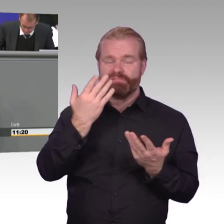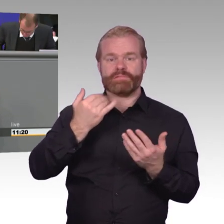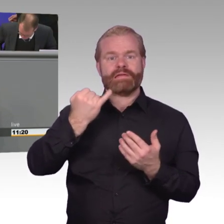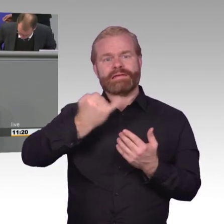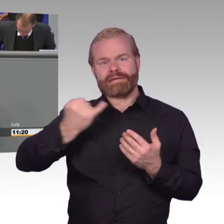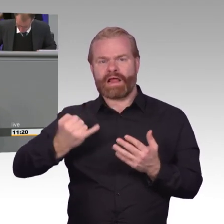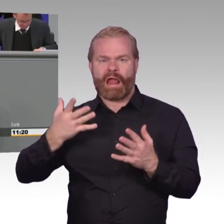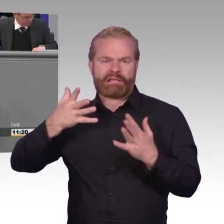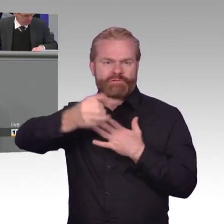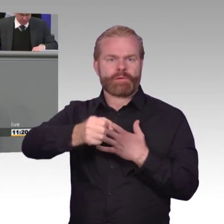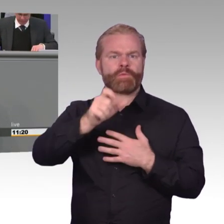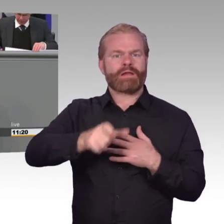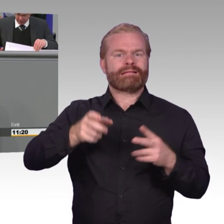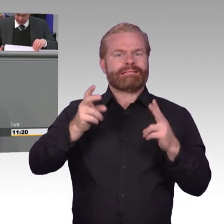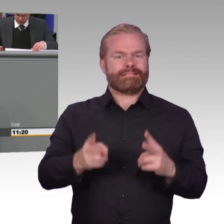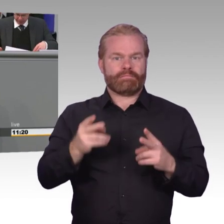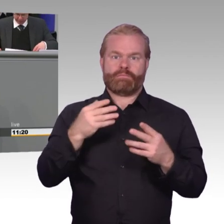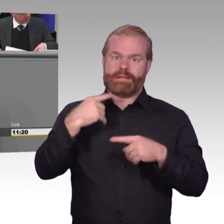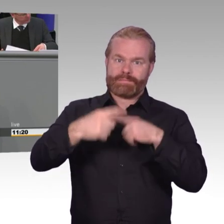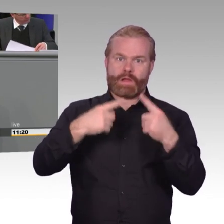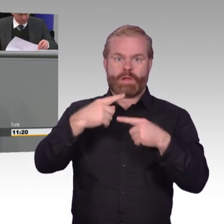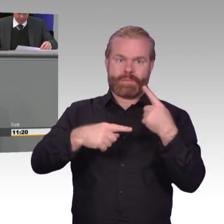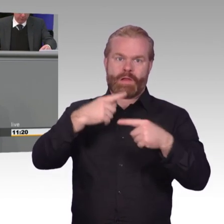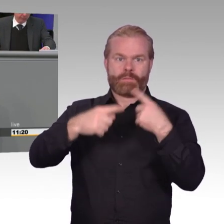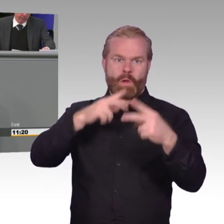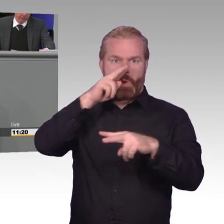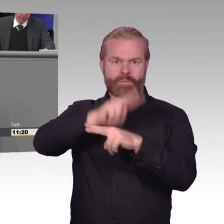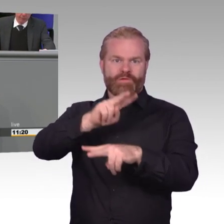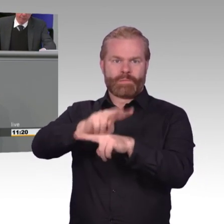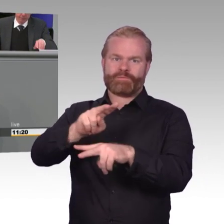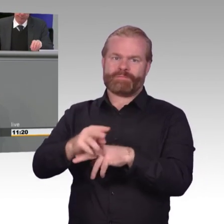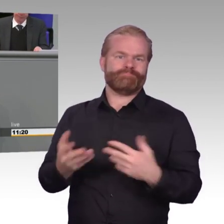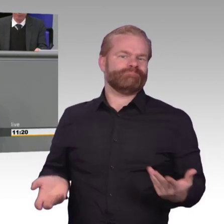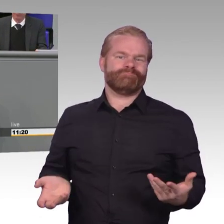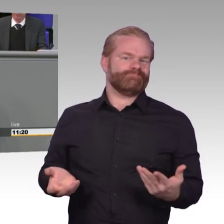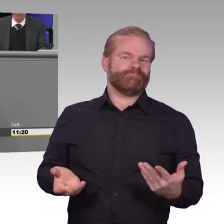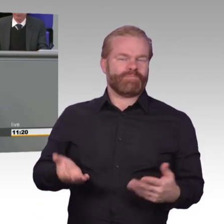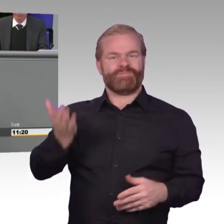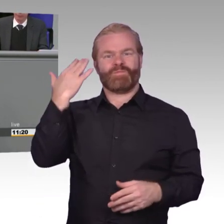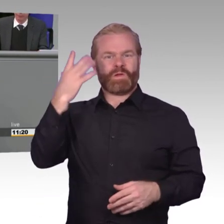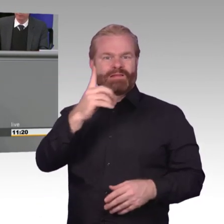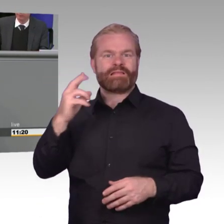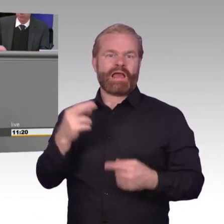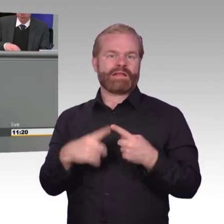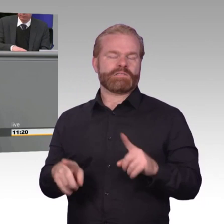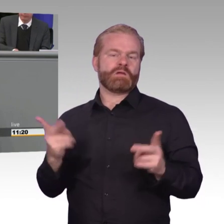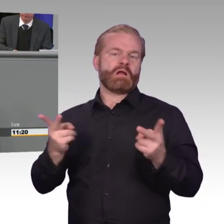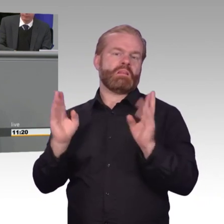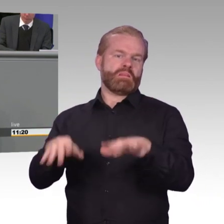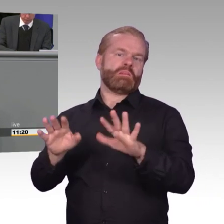viel weiter als nur durch die Verschlüsselung. Als Präsident der THW-Bundesvereinigung kann ich das vorbildhaft mit der neu geschaffenen